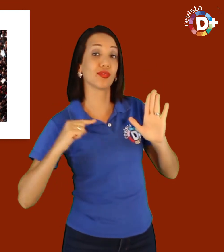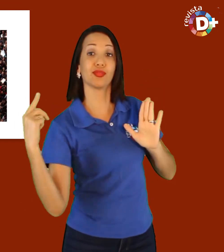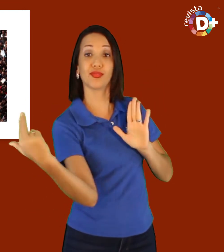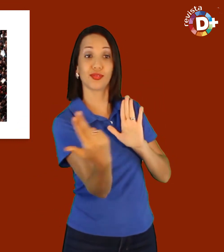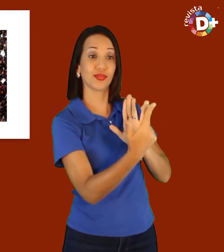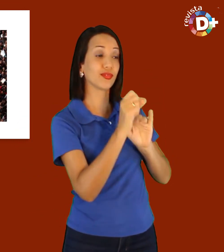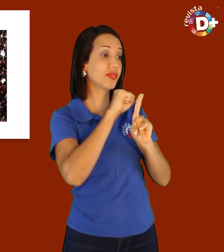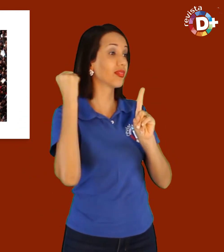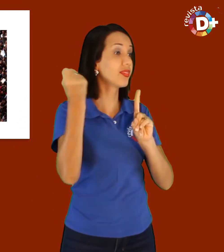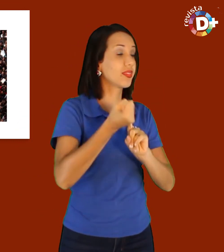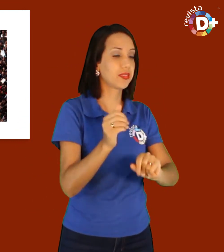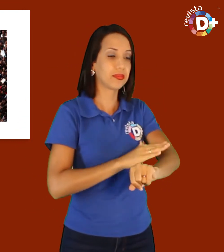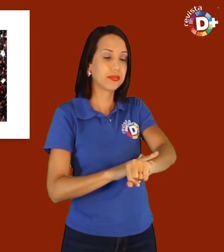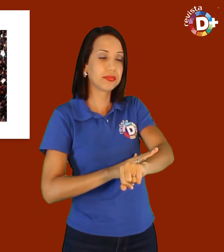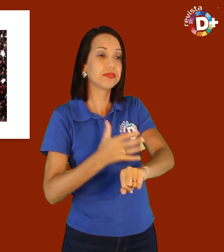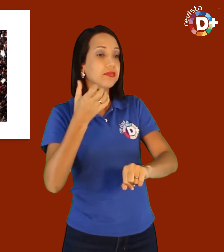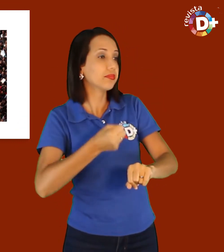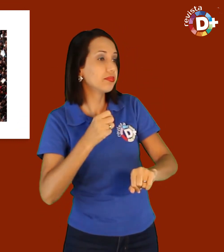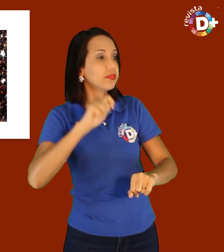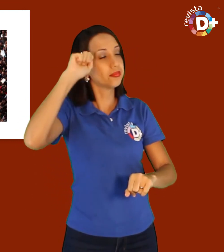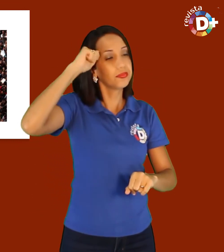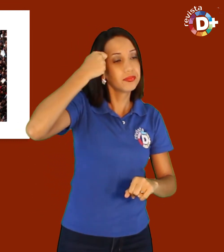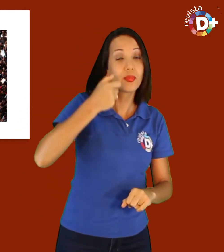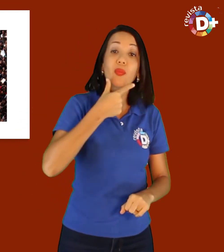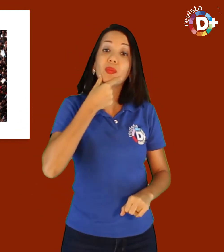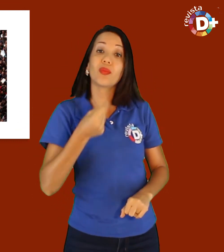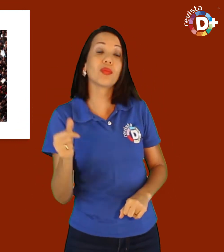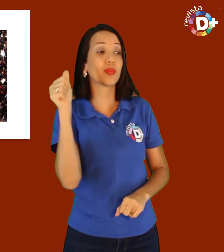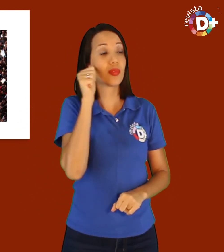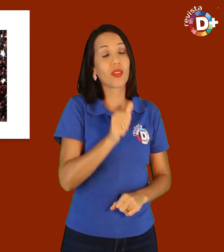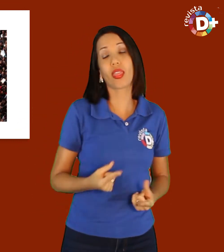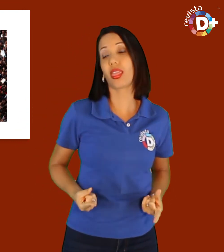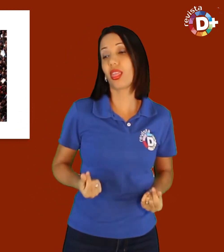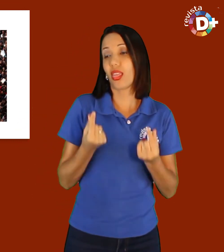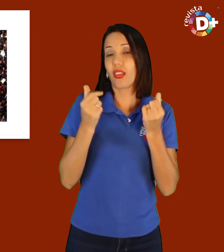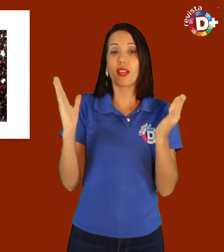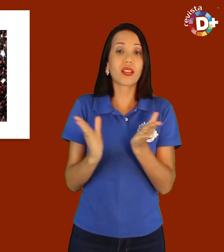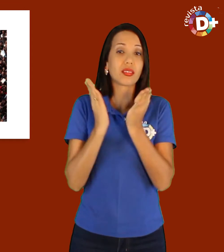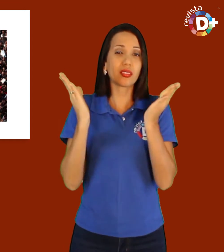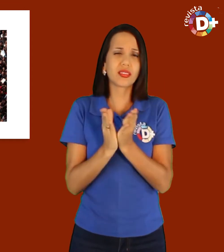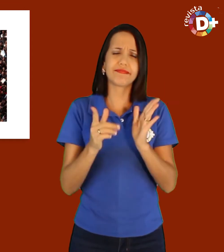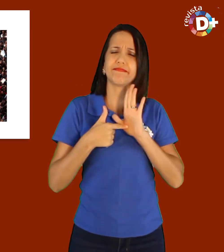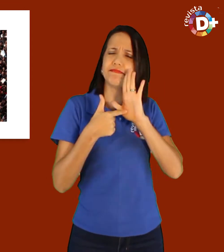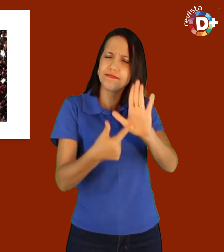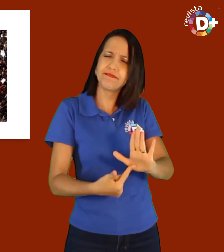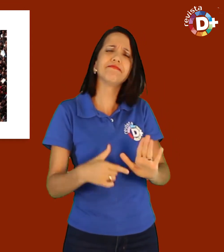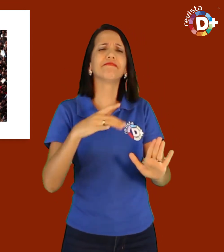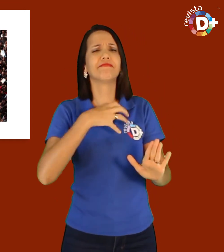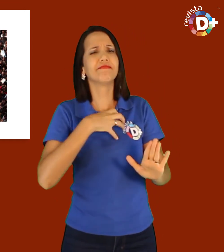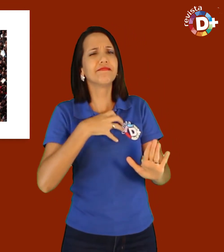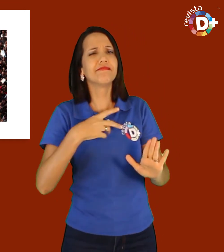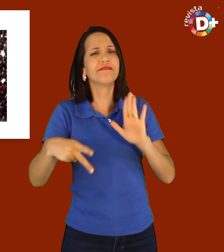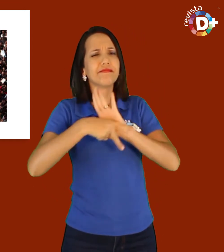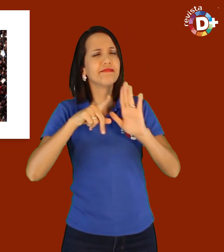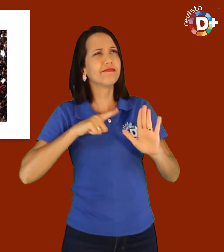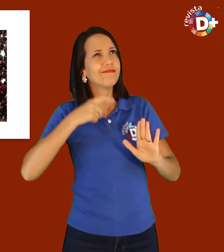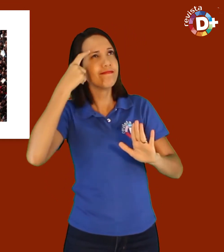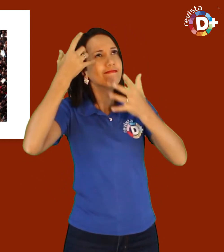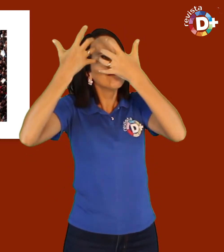mesclam aos direitos de toda a sociedade. Brancos, negros, homens, mulheres, ricos, pobres. Significa dizer